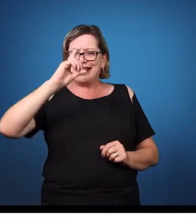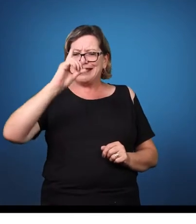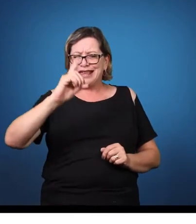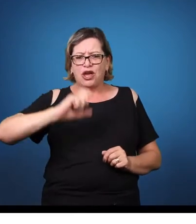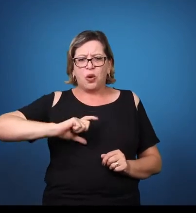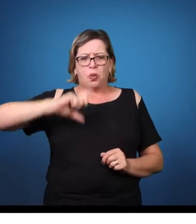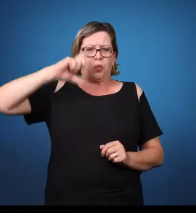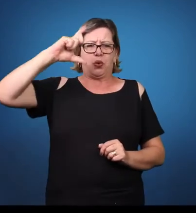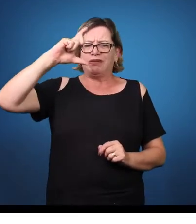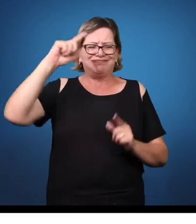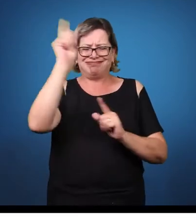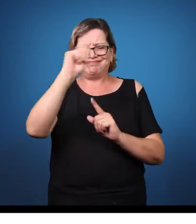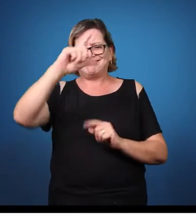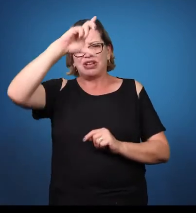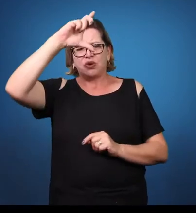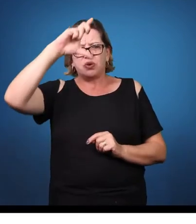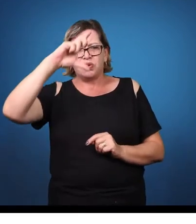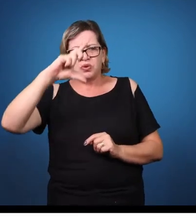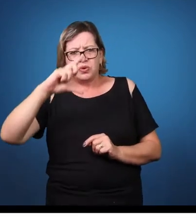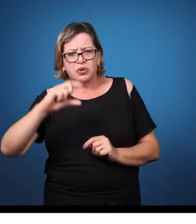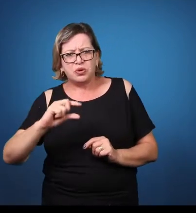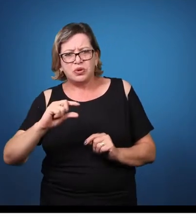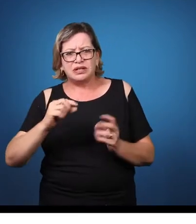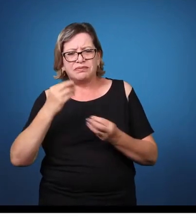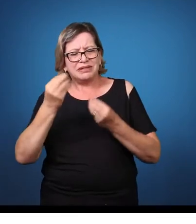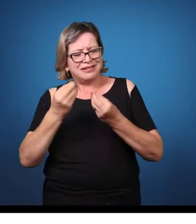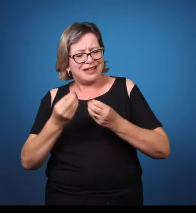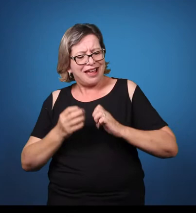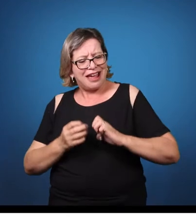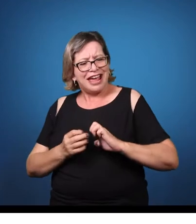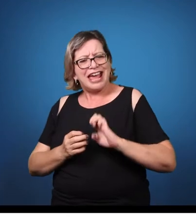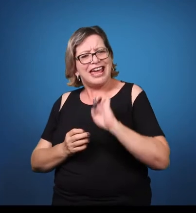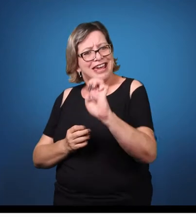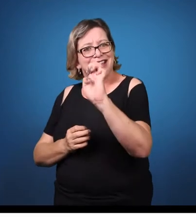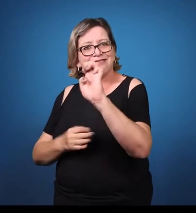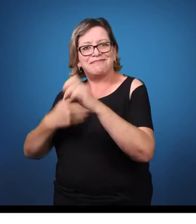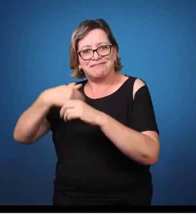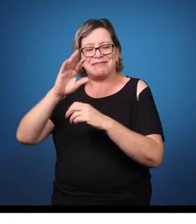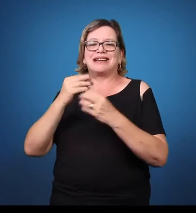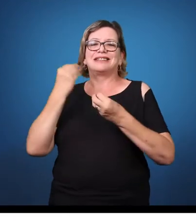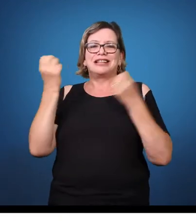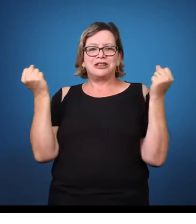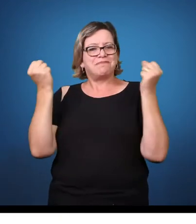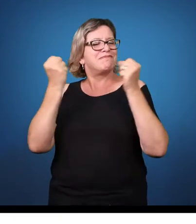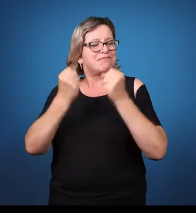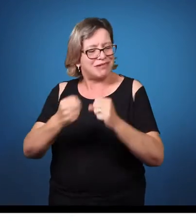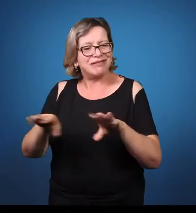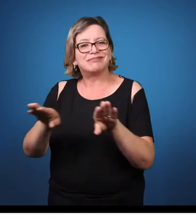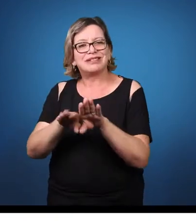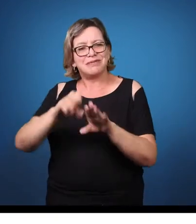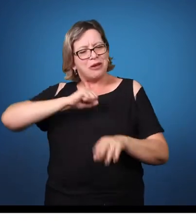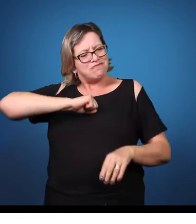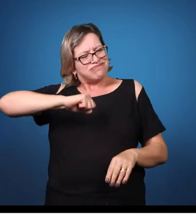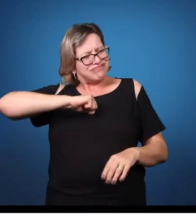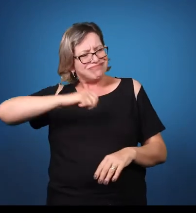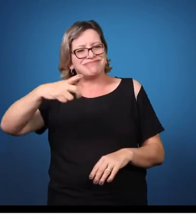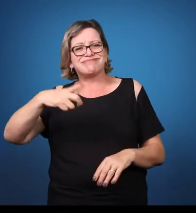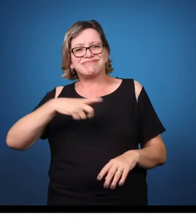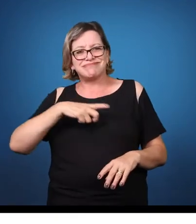manejos coerentes à necessidade e às adaptações necessárias à realidade dele. Pega o